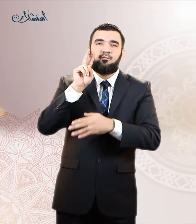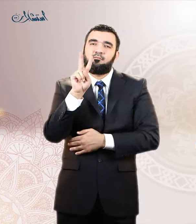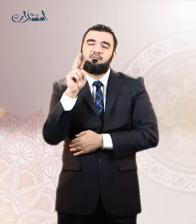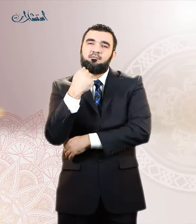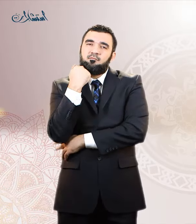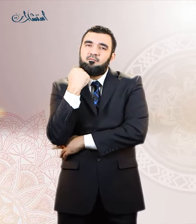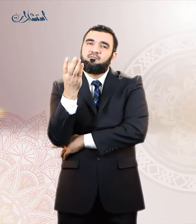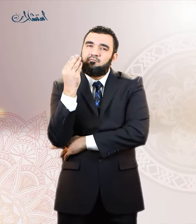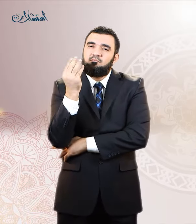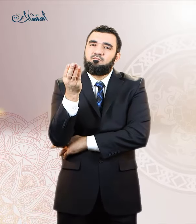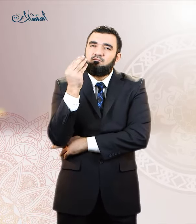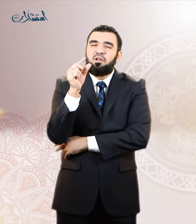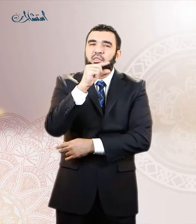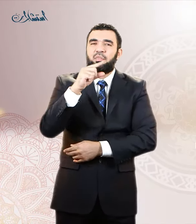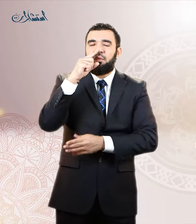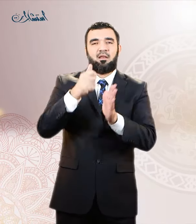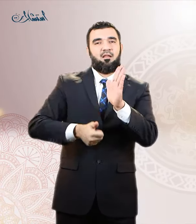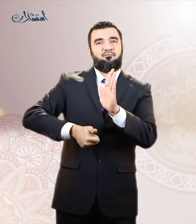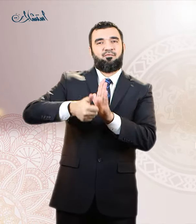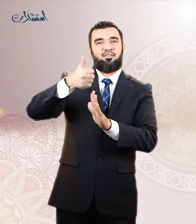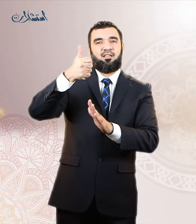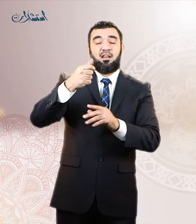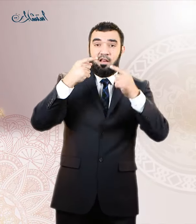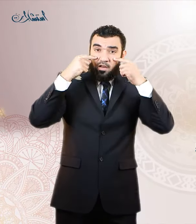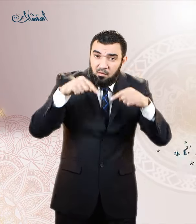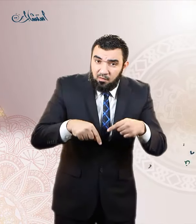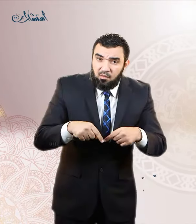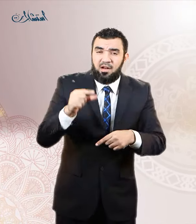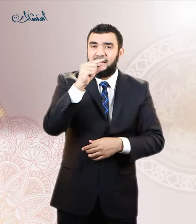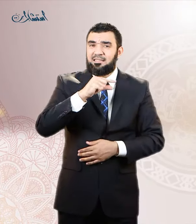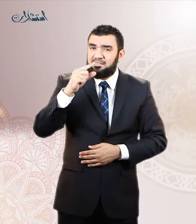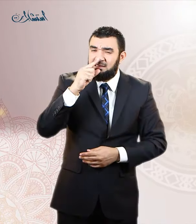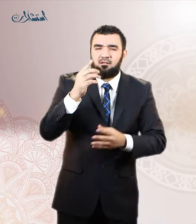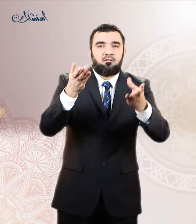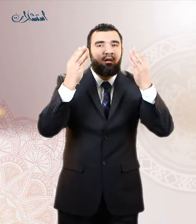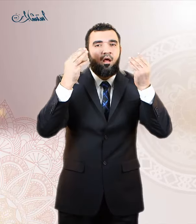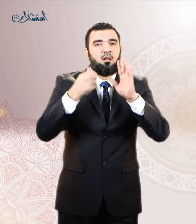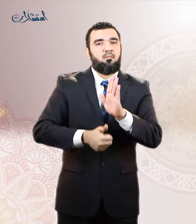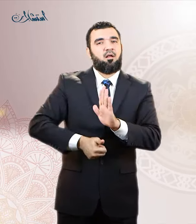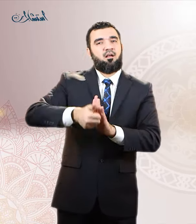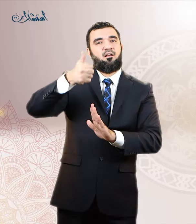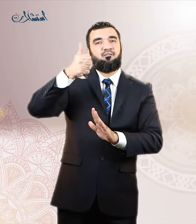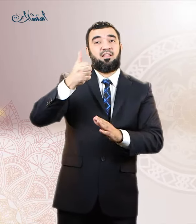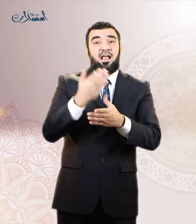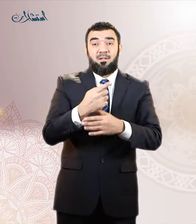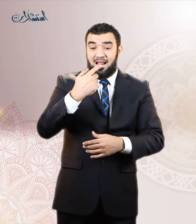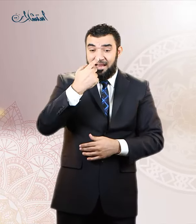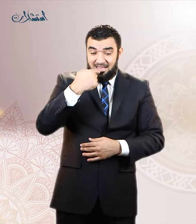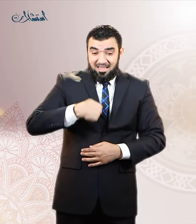بما ينفعك في دين او دنيا فان النفس ان لم تشغل بالحق شغلت